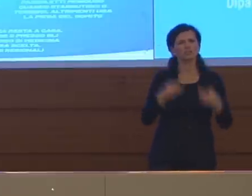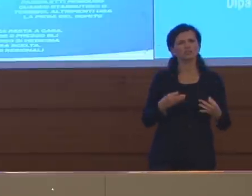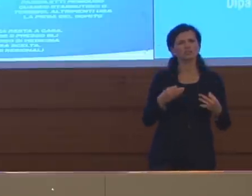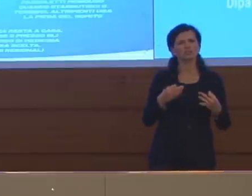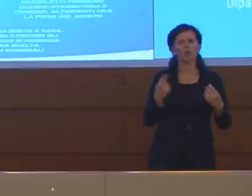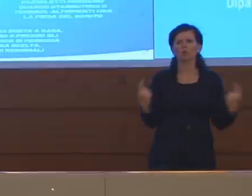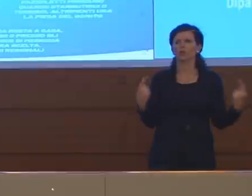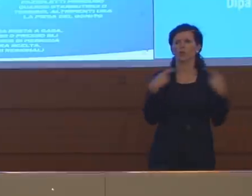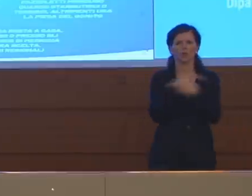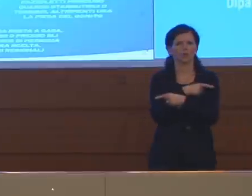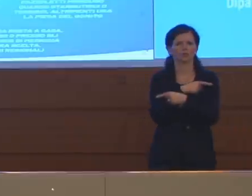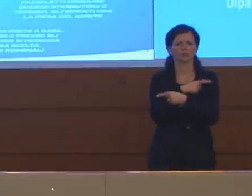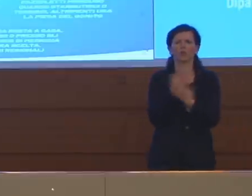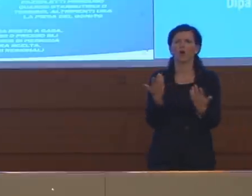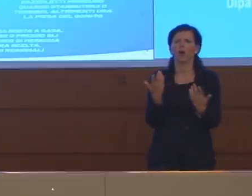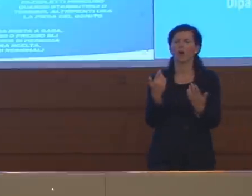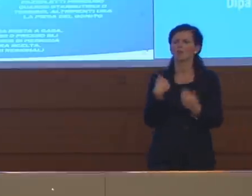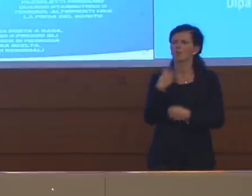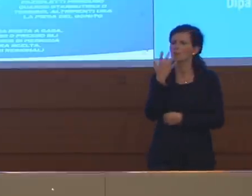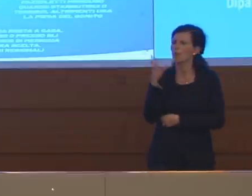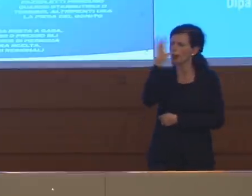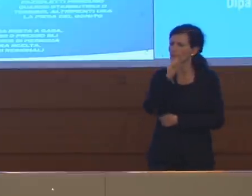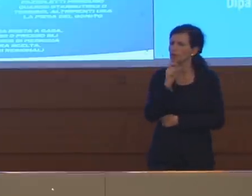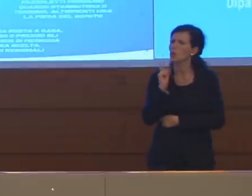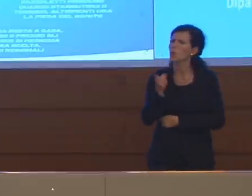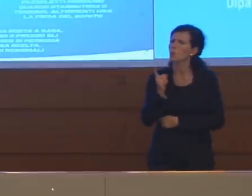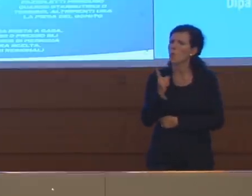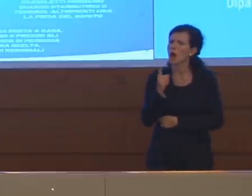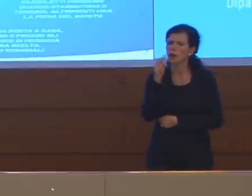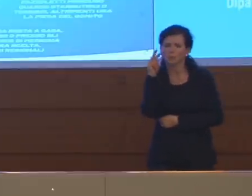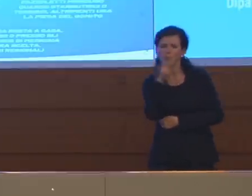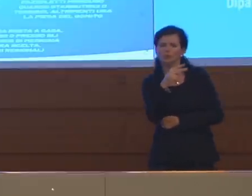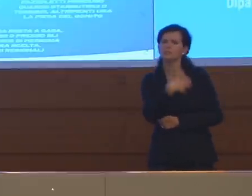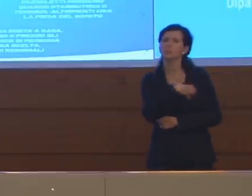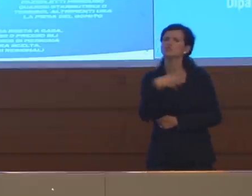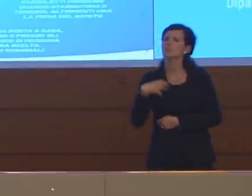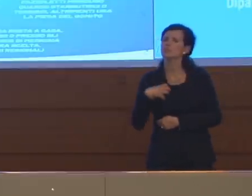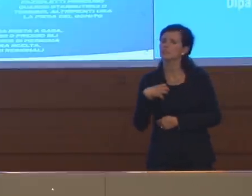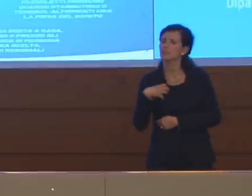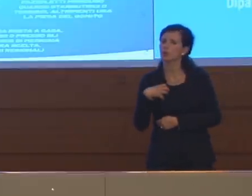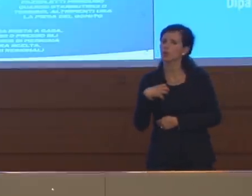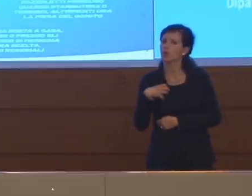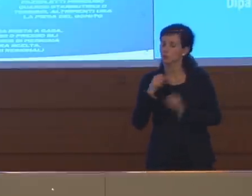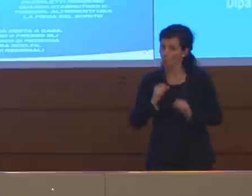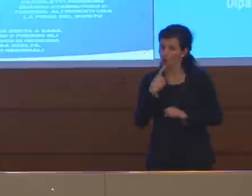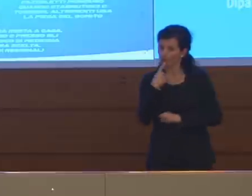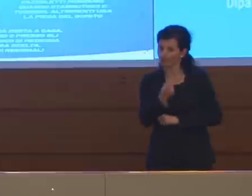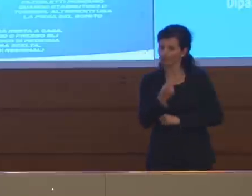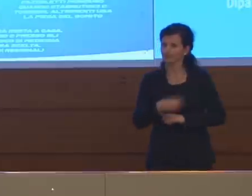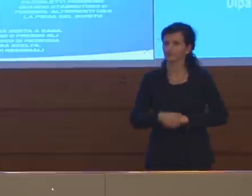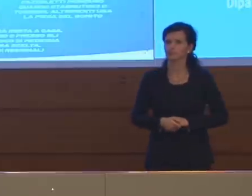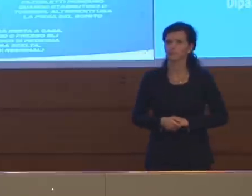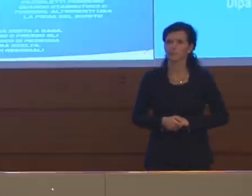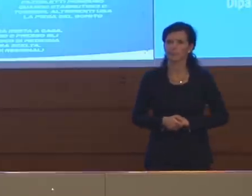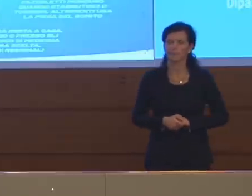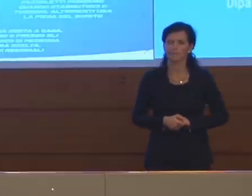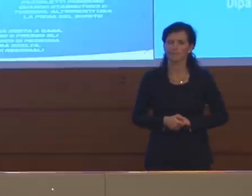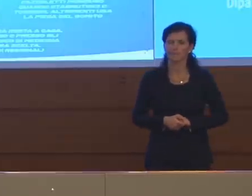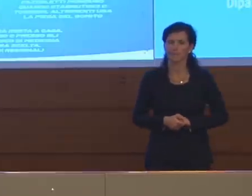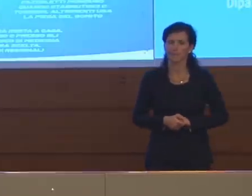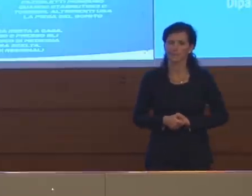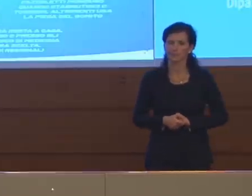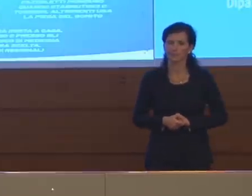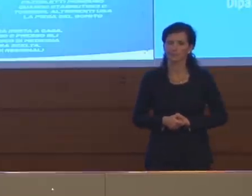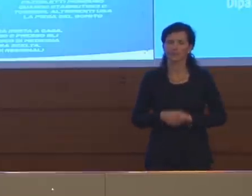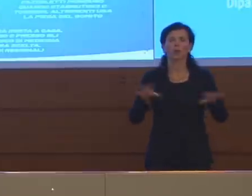E allora vorrei capire sulla base di quali presupposti scientifici, come ha già domandato un collega. Grazie. Allora parto io,